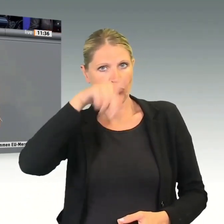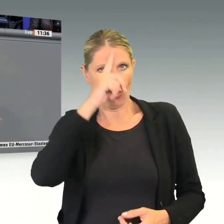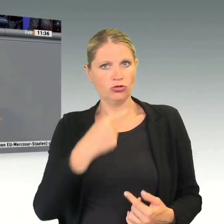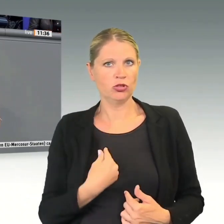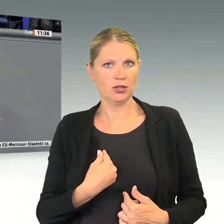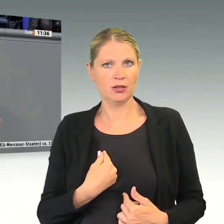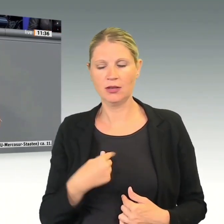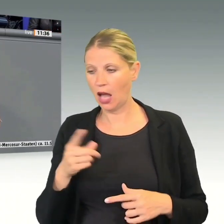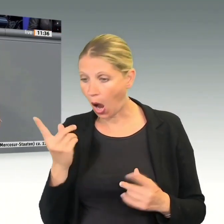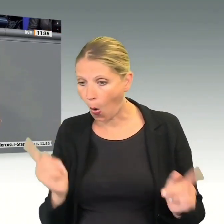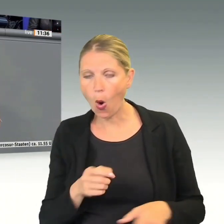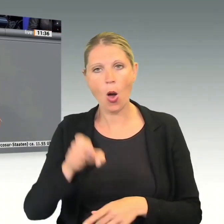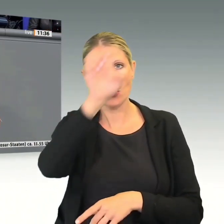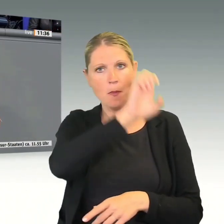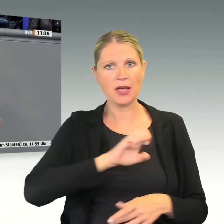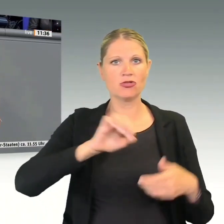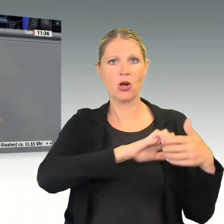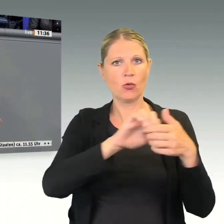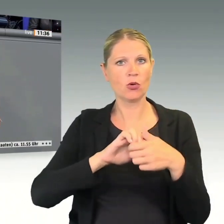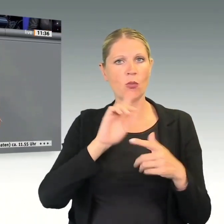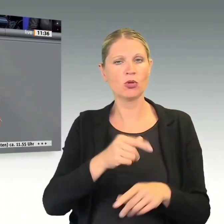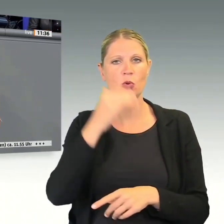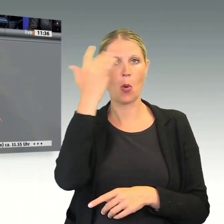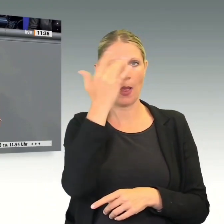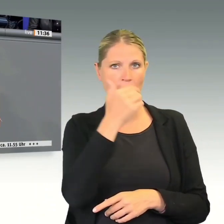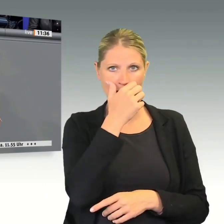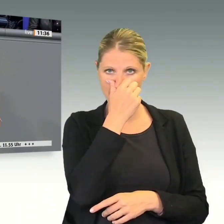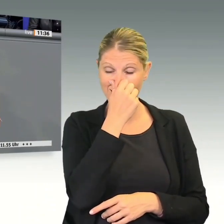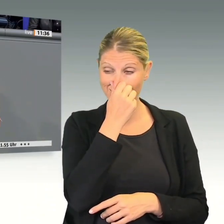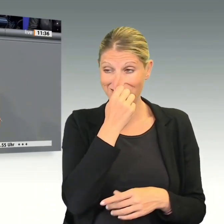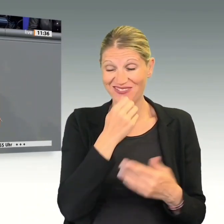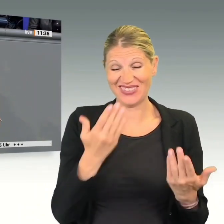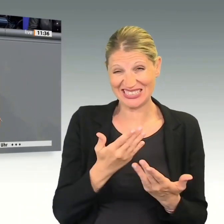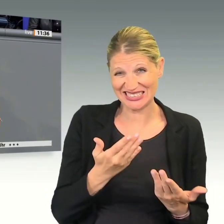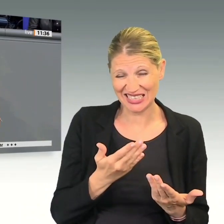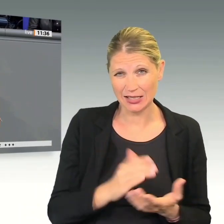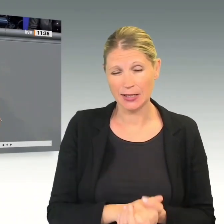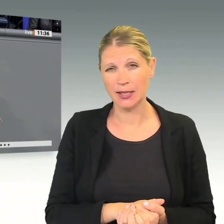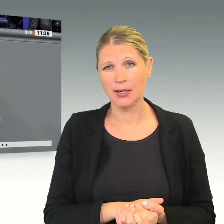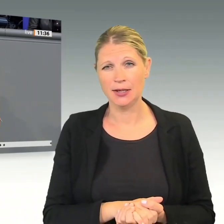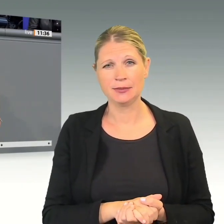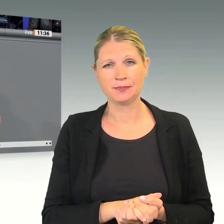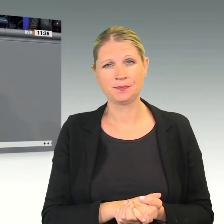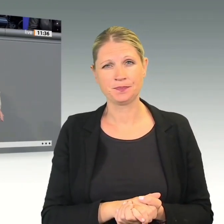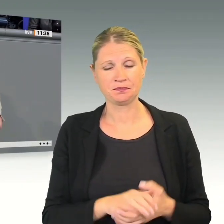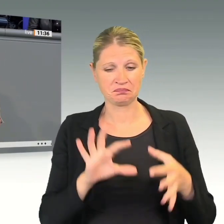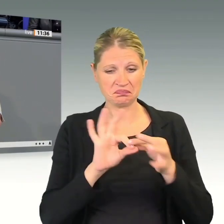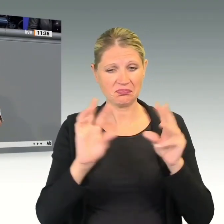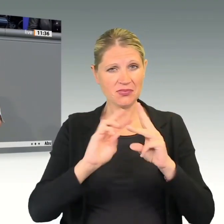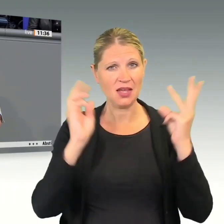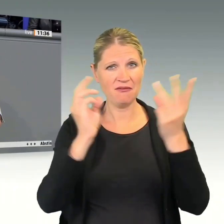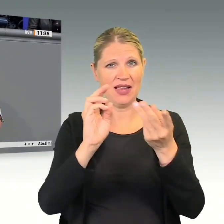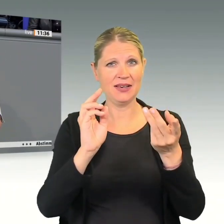Union ja die Frage stellen, sind wir auch vor dem Hintergrund der Veränderung in der